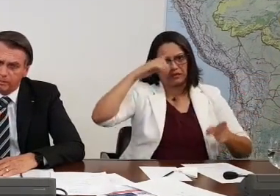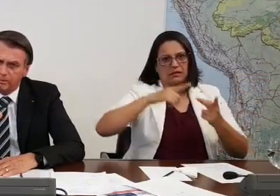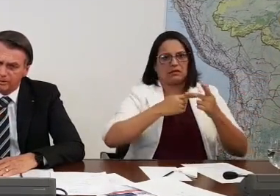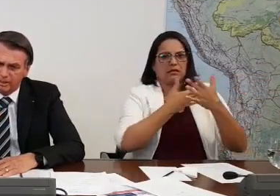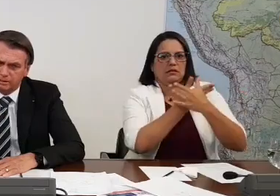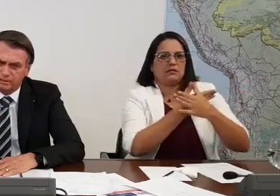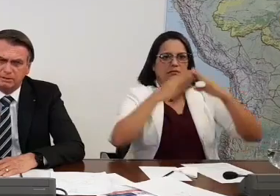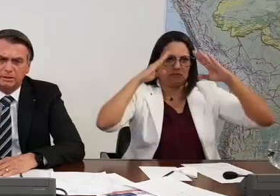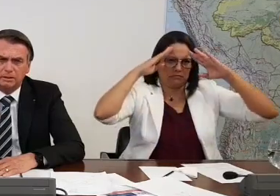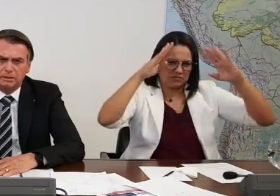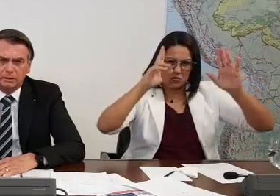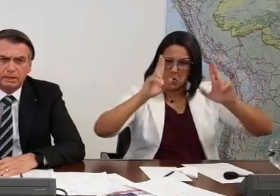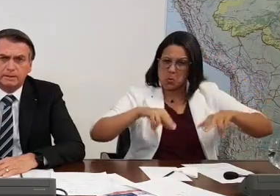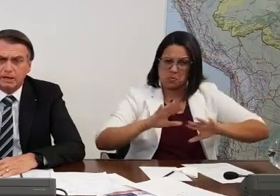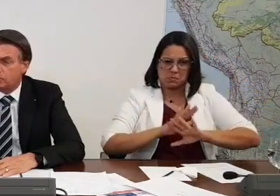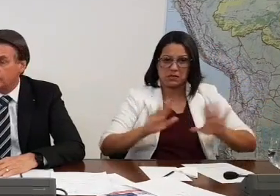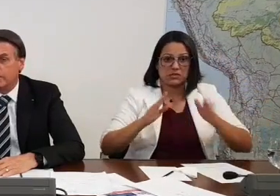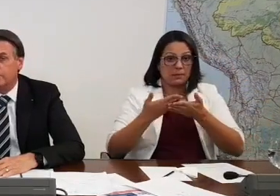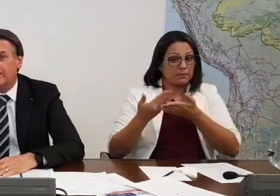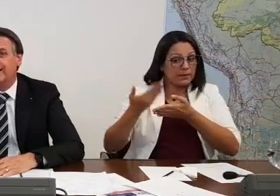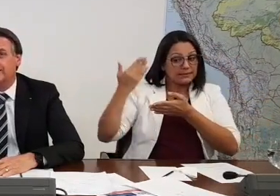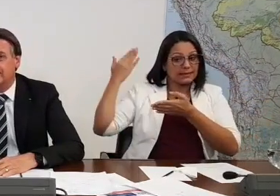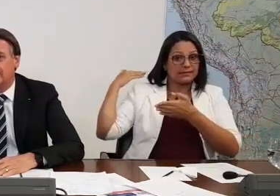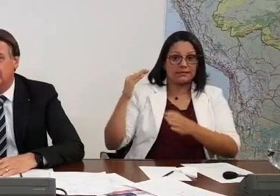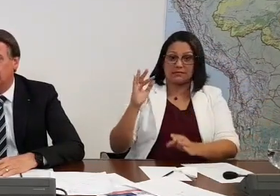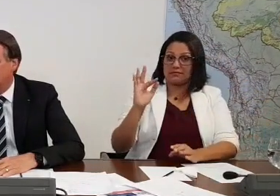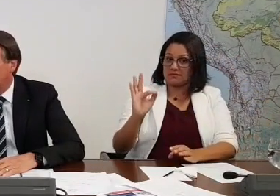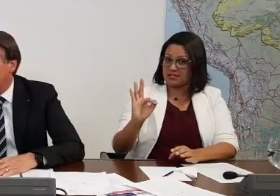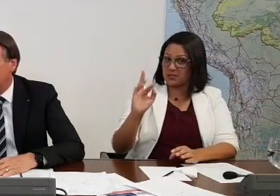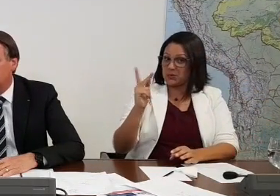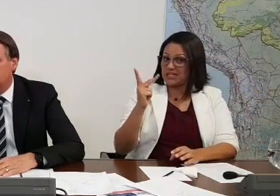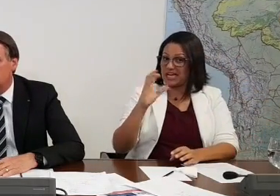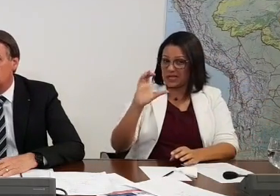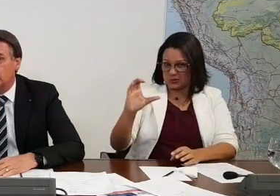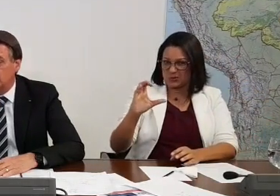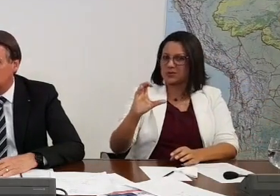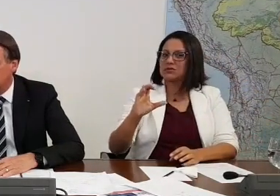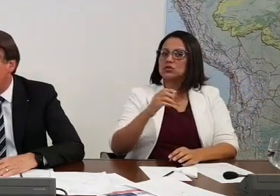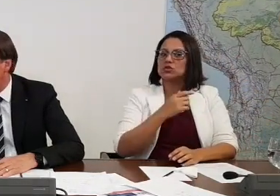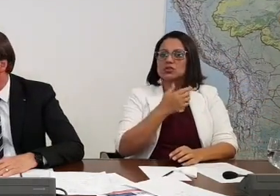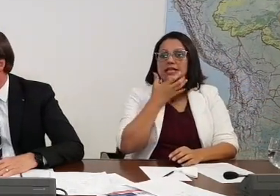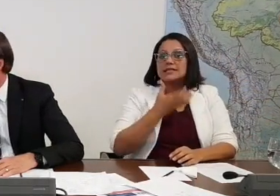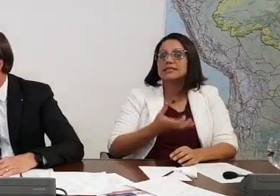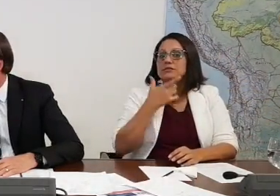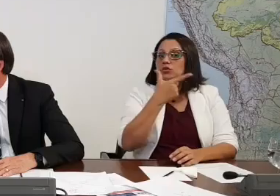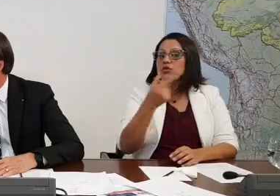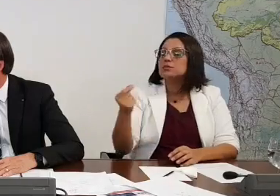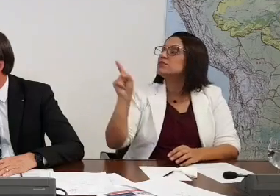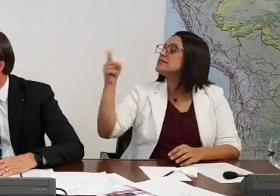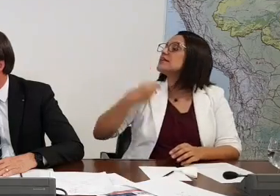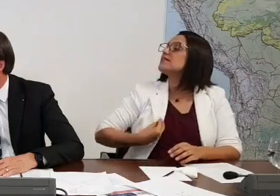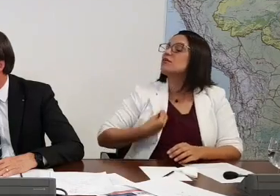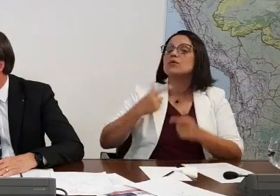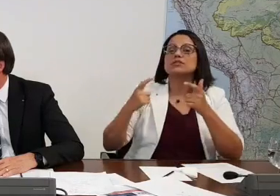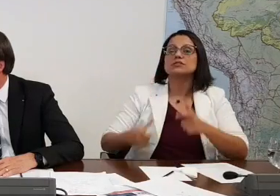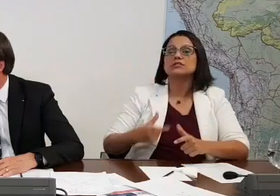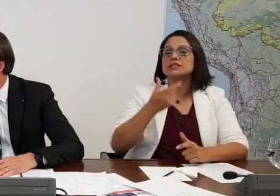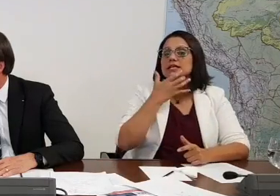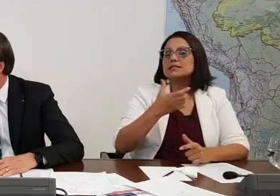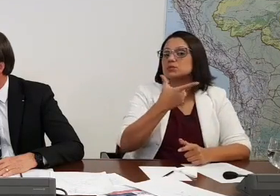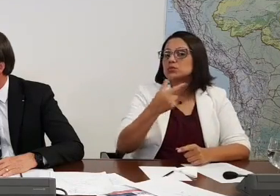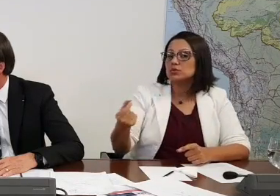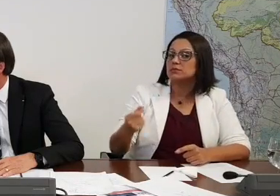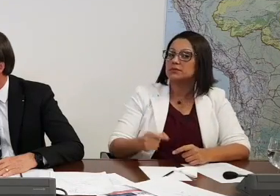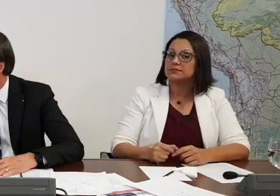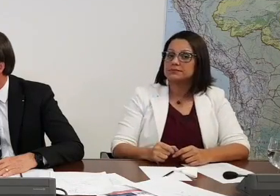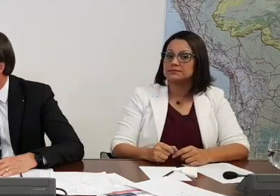Tivemos problemas já, sim. Lá atrás, o governo FHC, em dezembro de 2000. Estava onde em dezembro de 2000, Tarcísio? Em dezembro de 2000, estava onde?